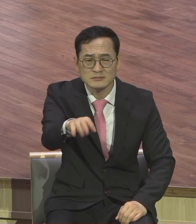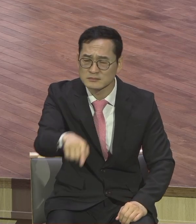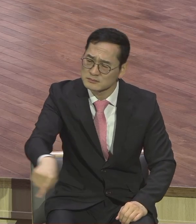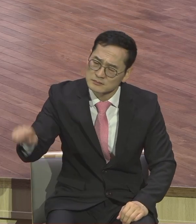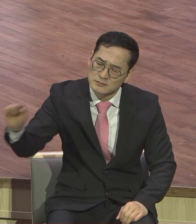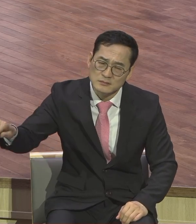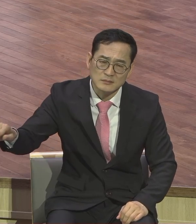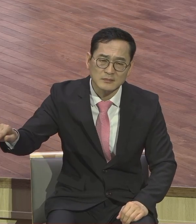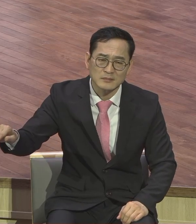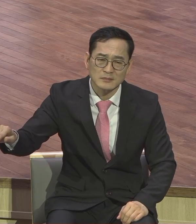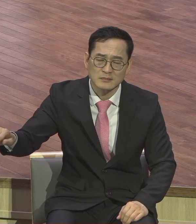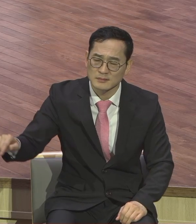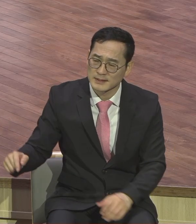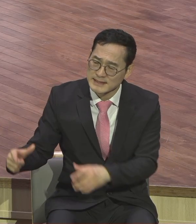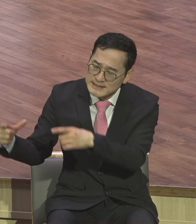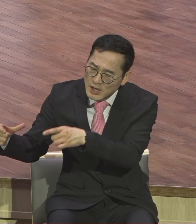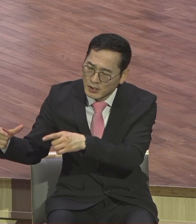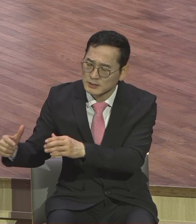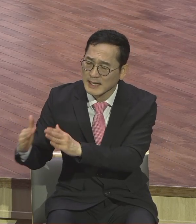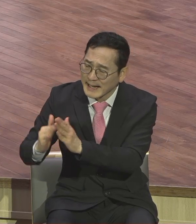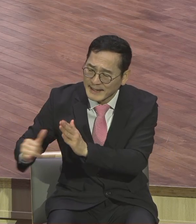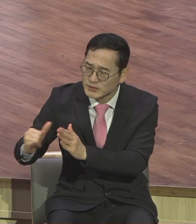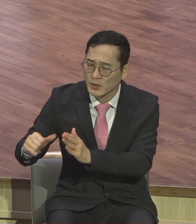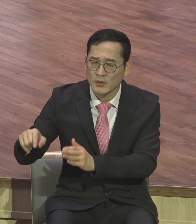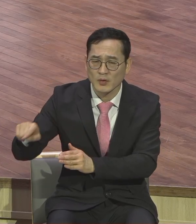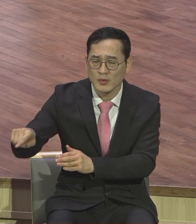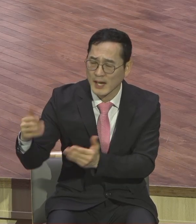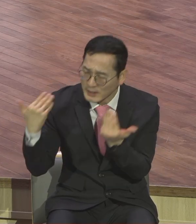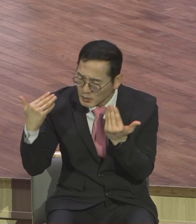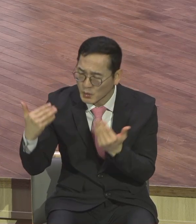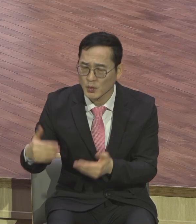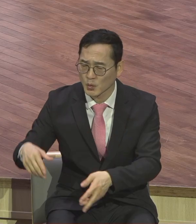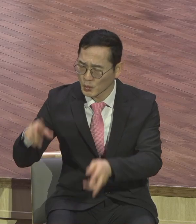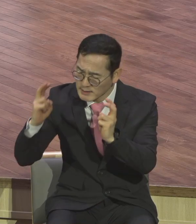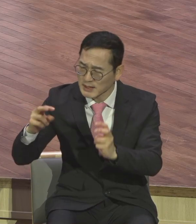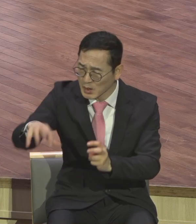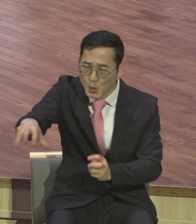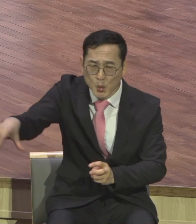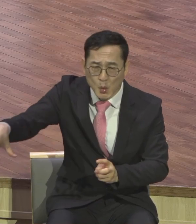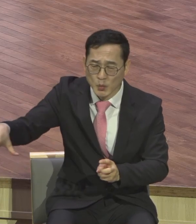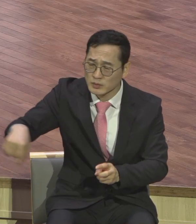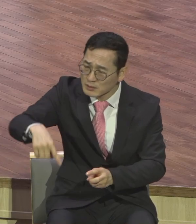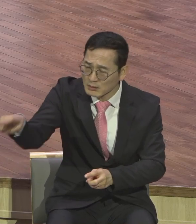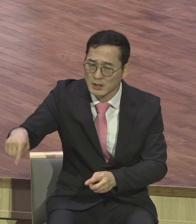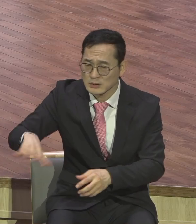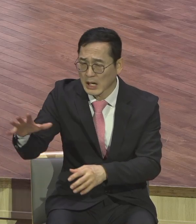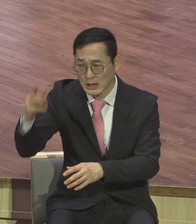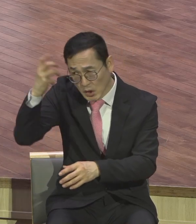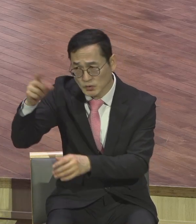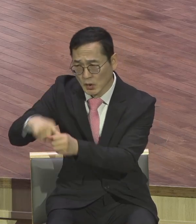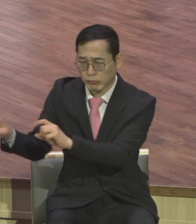너가 살고 그 지역에 살려내는 이 일의 책임자라 그걸 뭐라 그래요